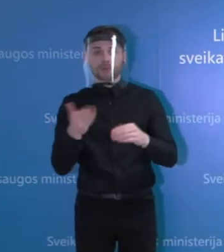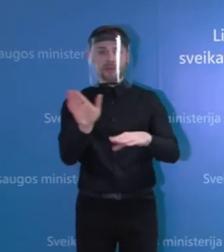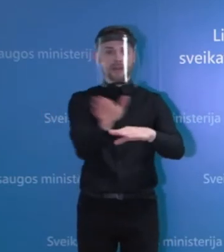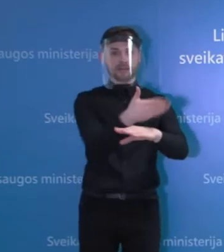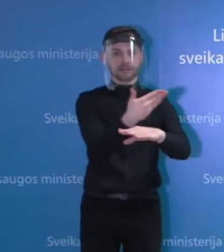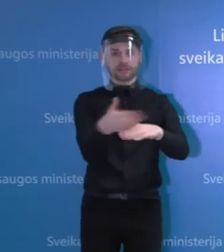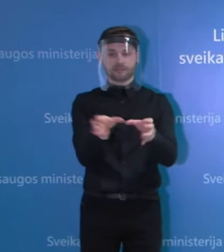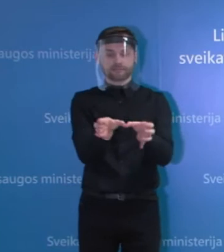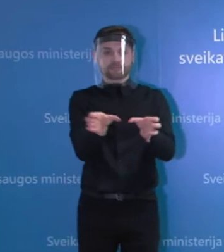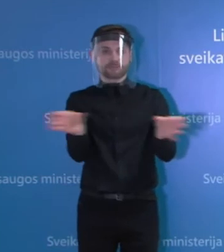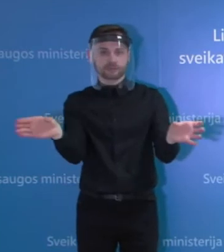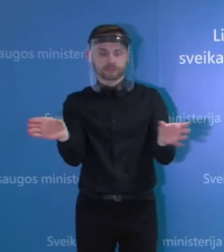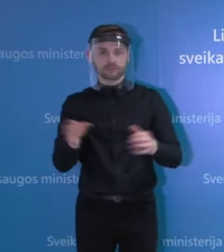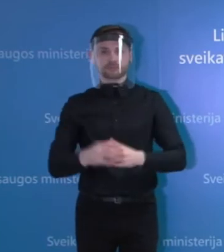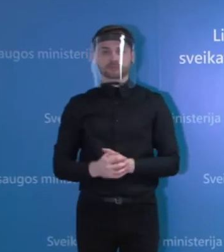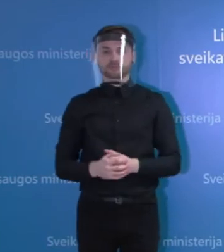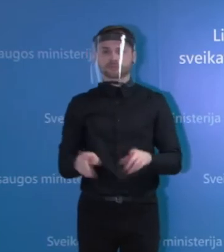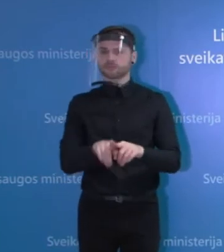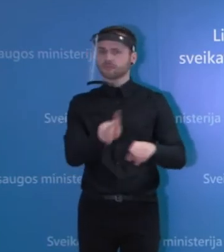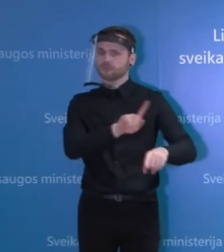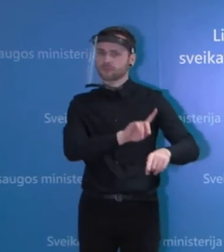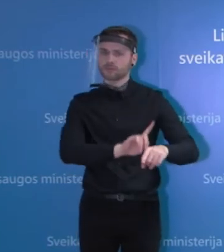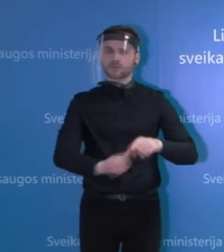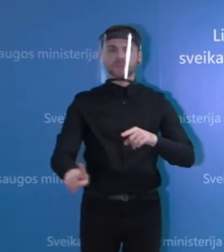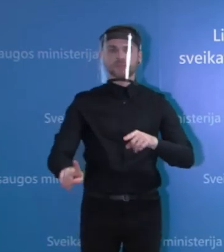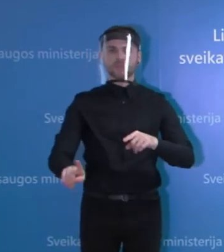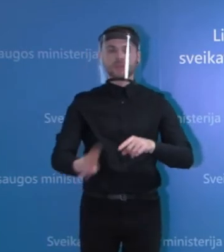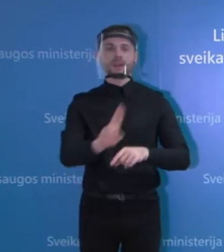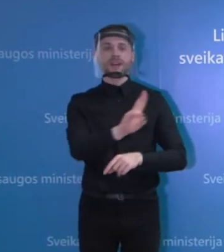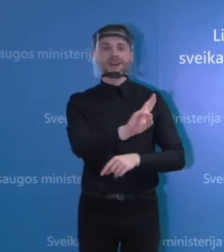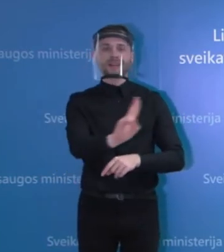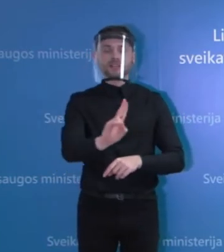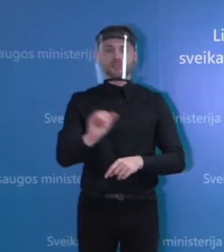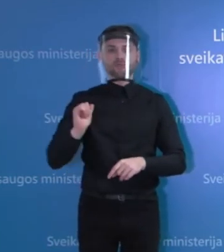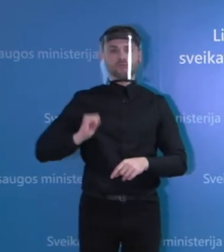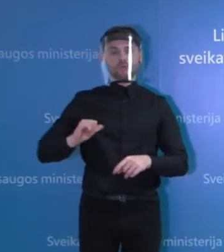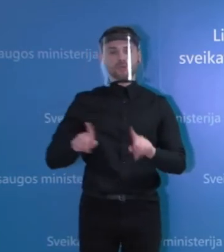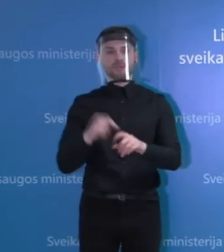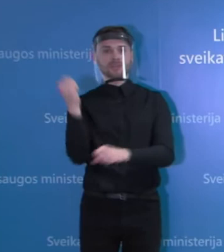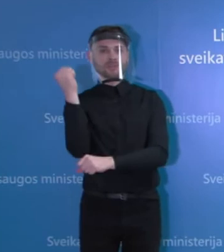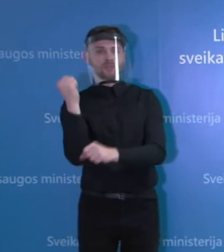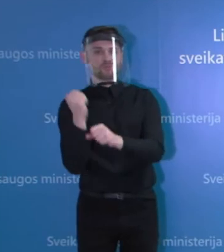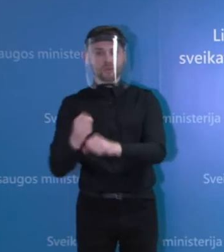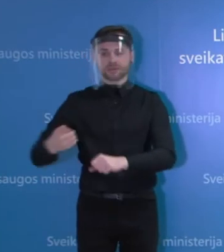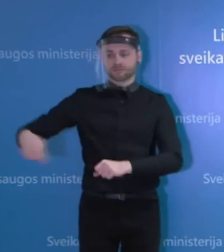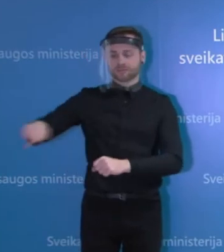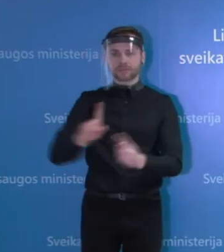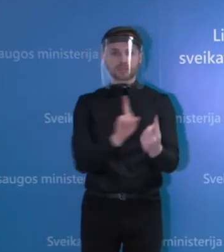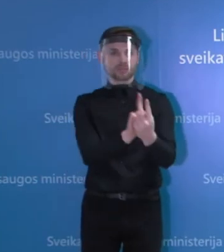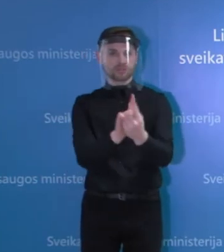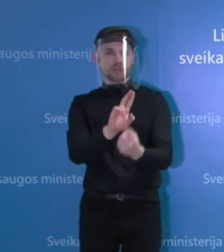Taip pat, kuo greičiau, nedelsant izoliuoti sąlyti turėjusius darbuotojus ir be abejo